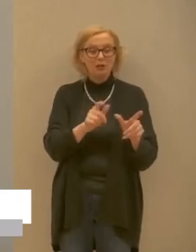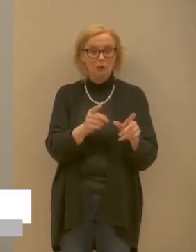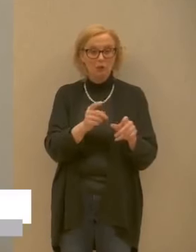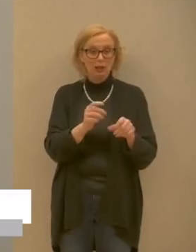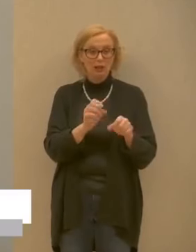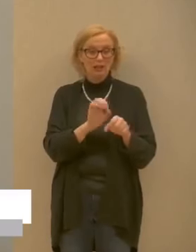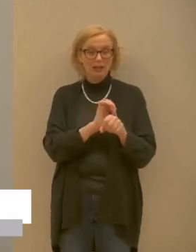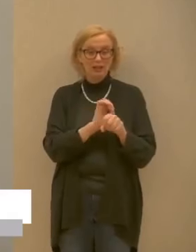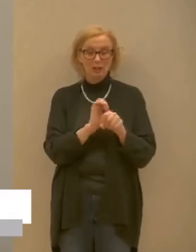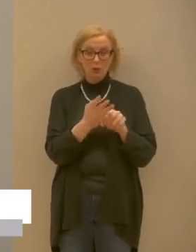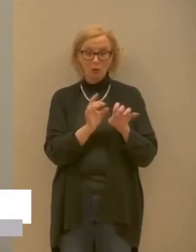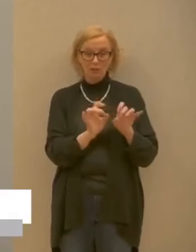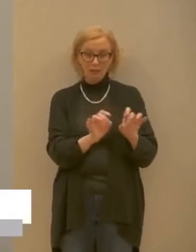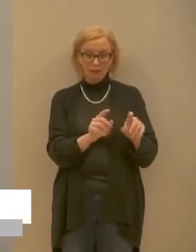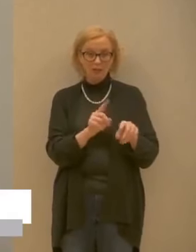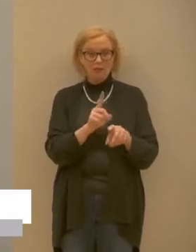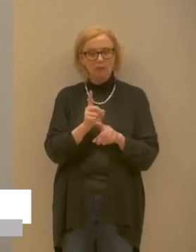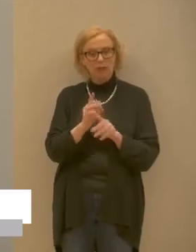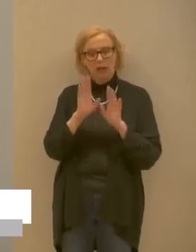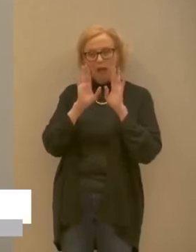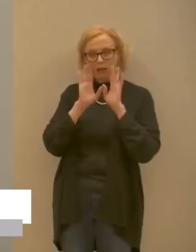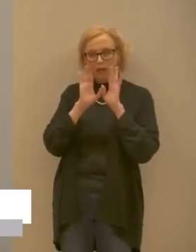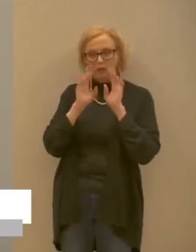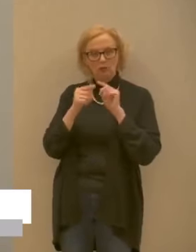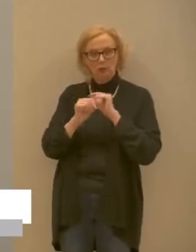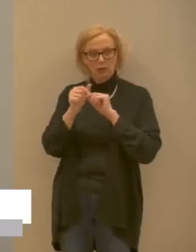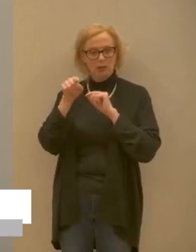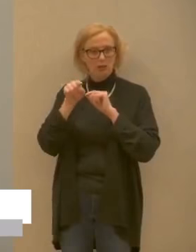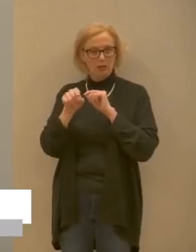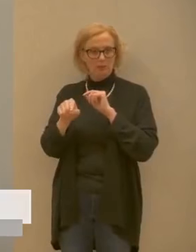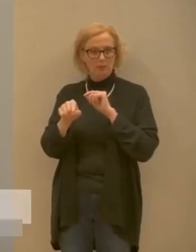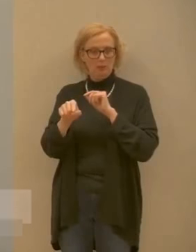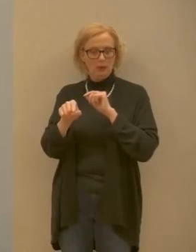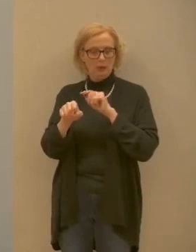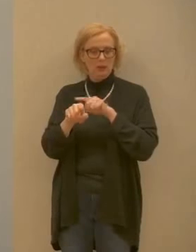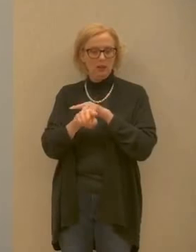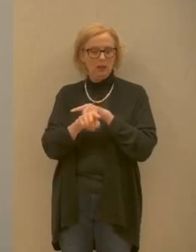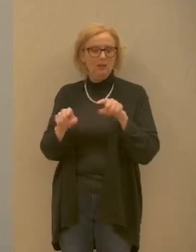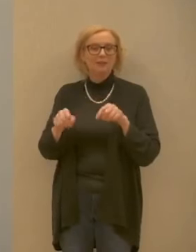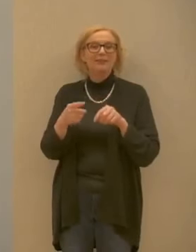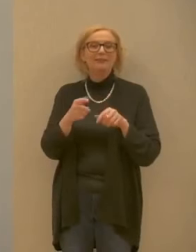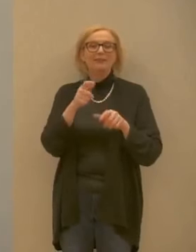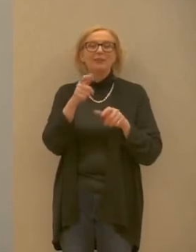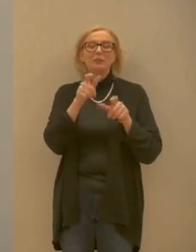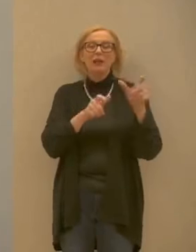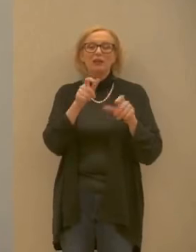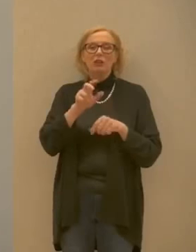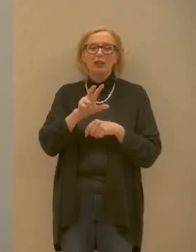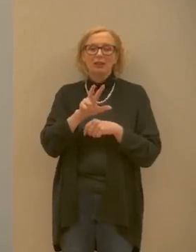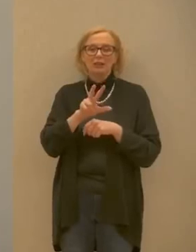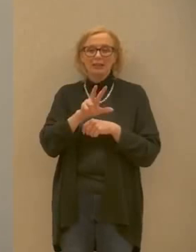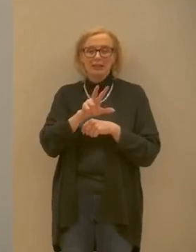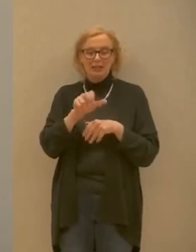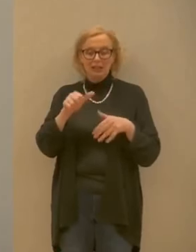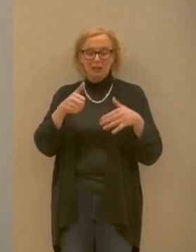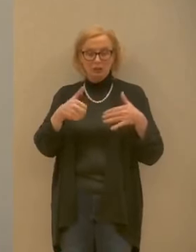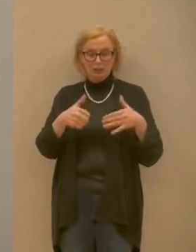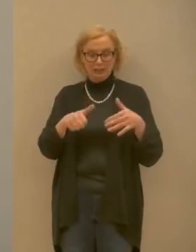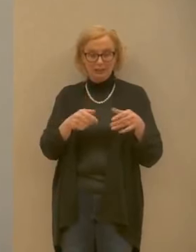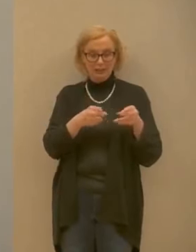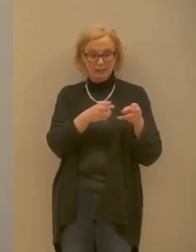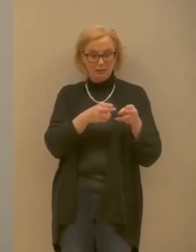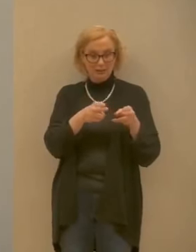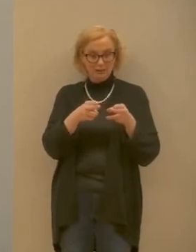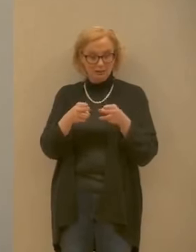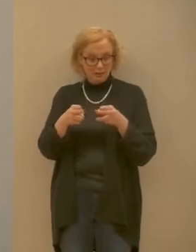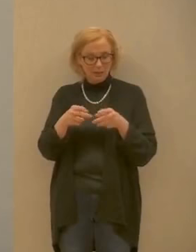quindi evidentemente le protezioni di tutto il personale di quei 316 posti che abbiamo messo in pista devono essere